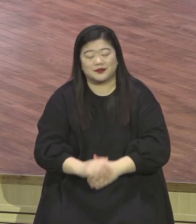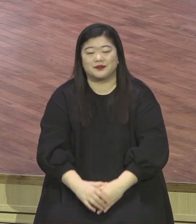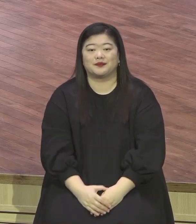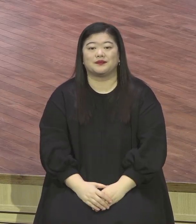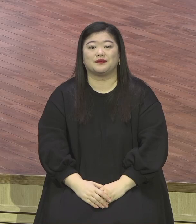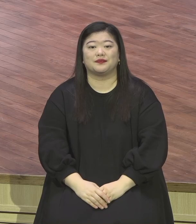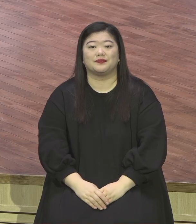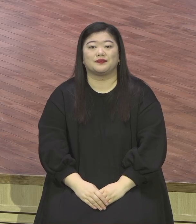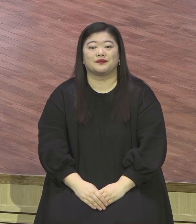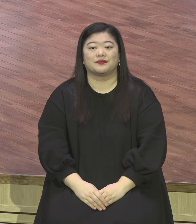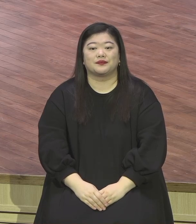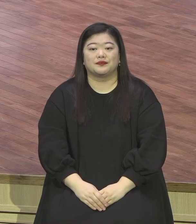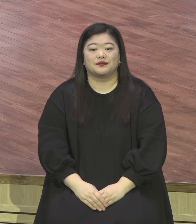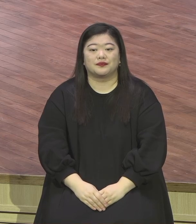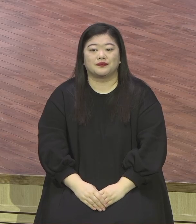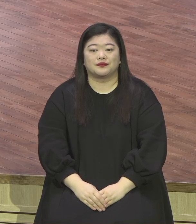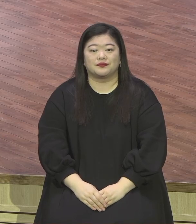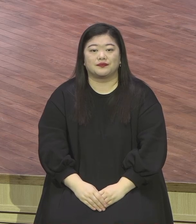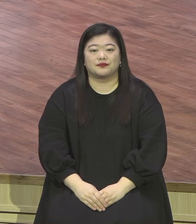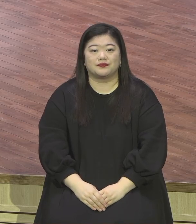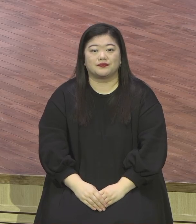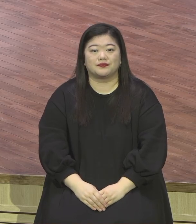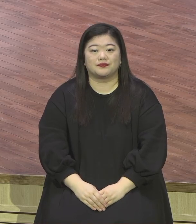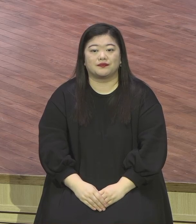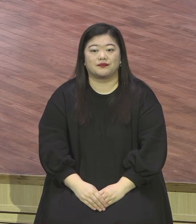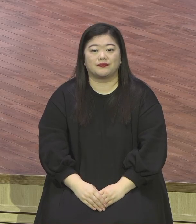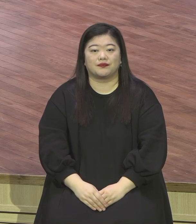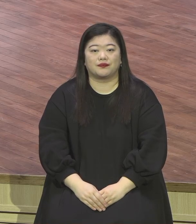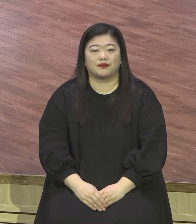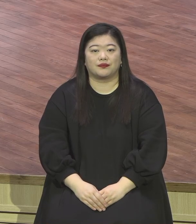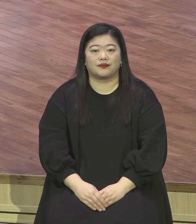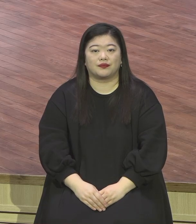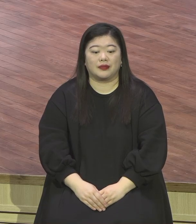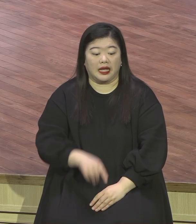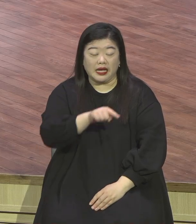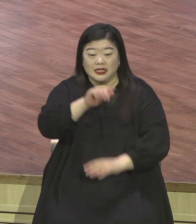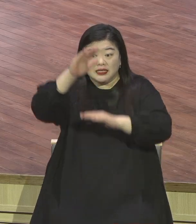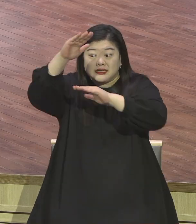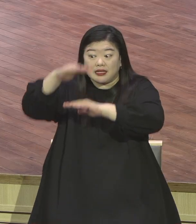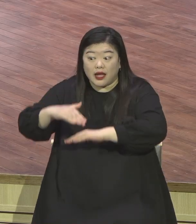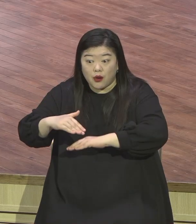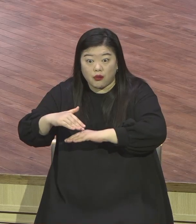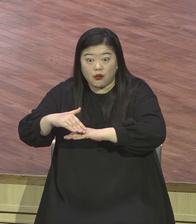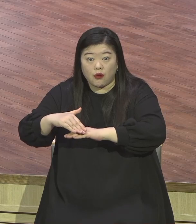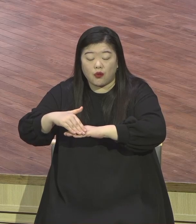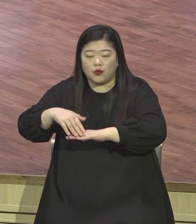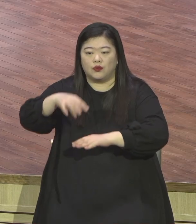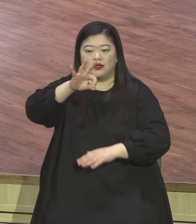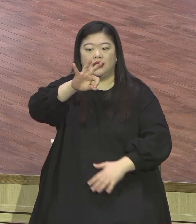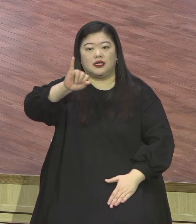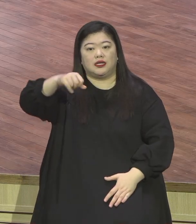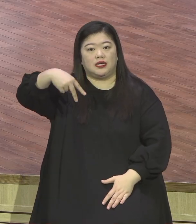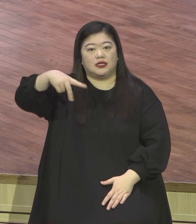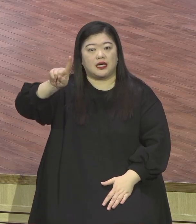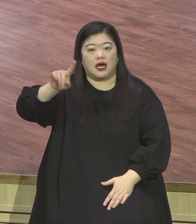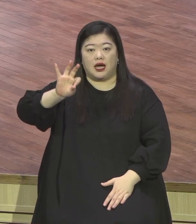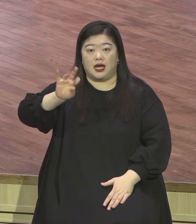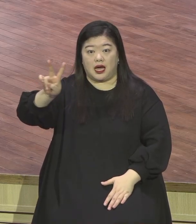마태는 이사야 7장 14절에 이 말씀을 인용하면서 예수님이 이 땅에